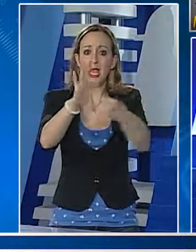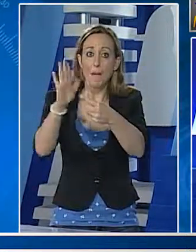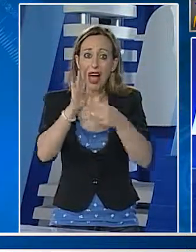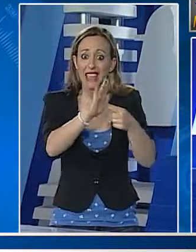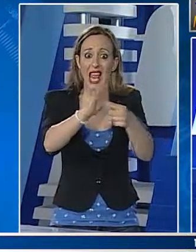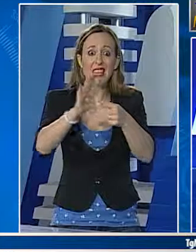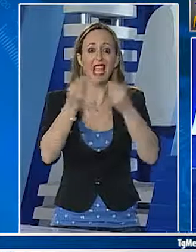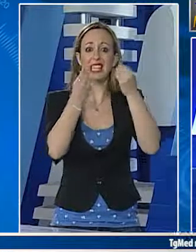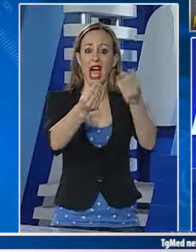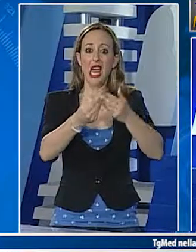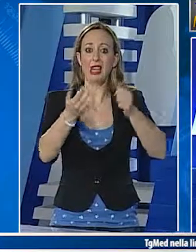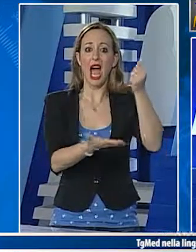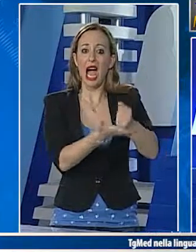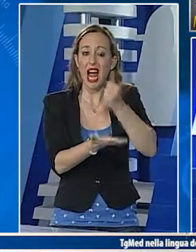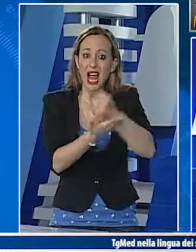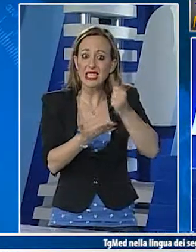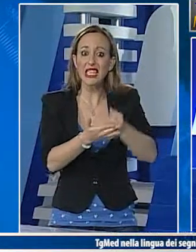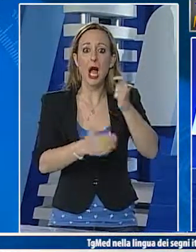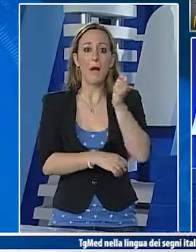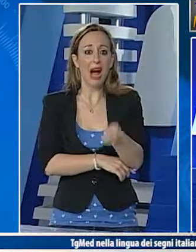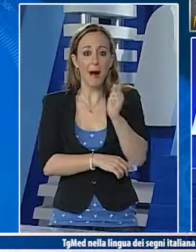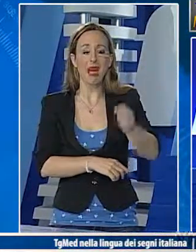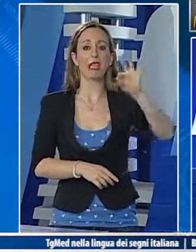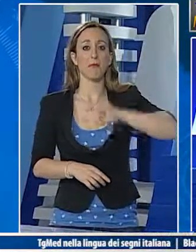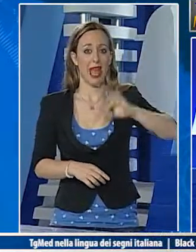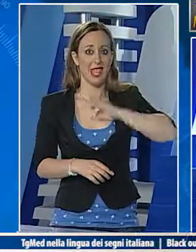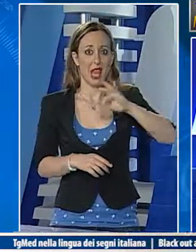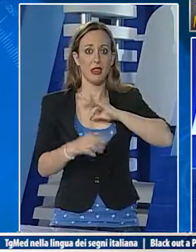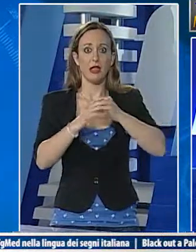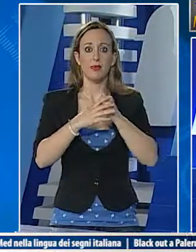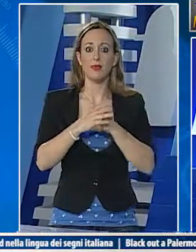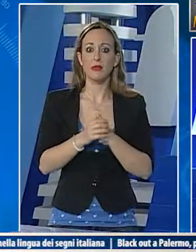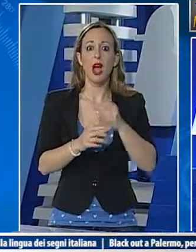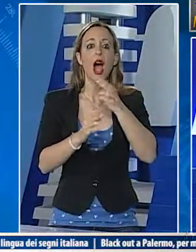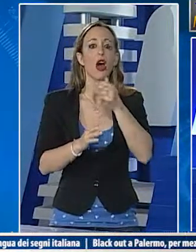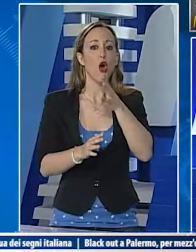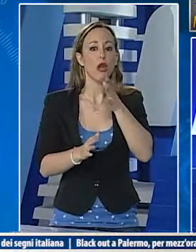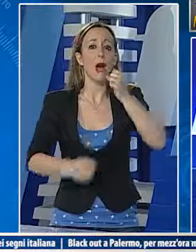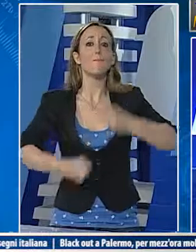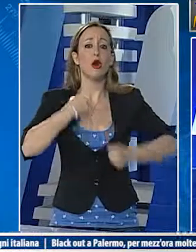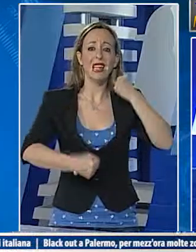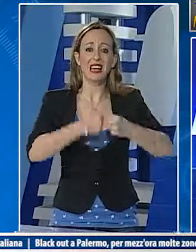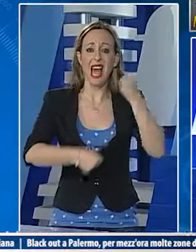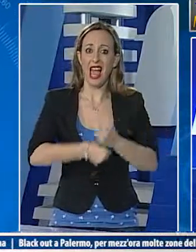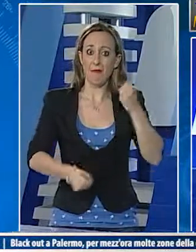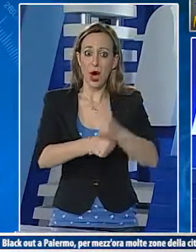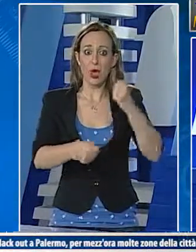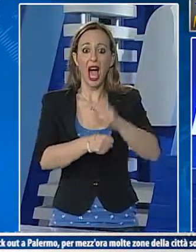sindaco Giovi Monteleone ha cercato di parlare con i dipendenti in agitazione e dato delle garanzie sul pagamento degli